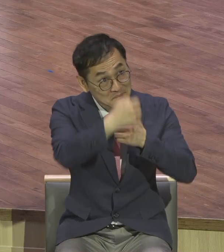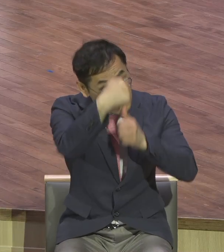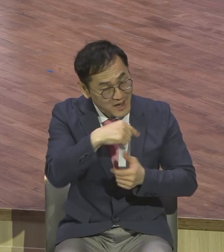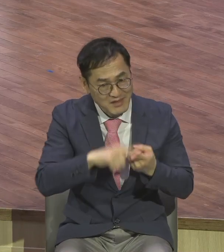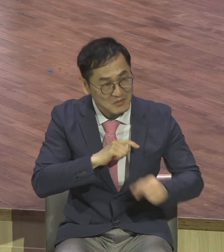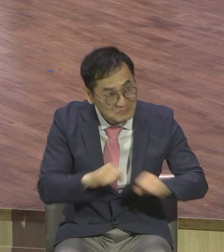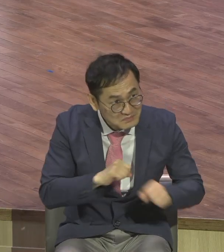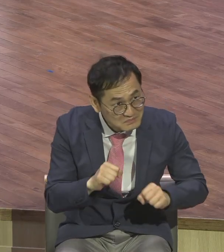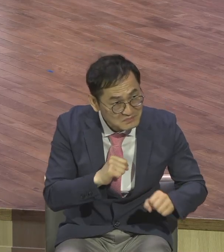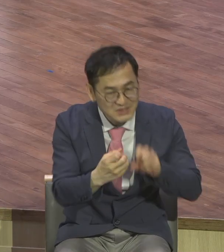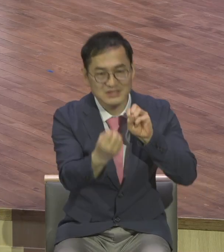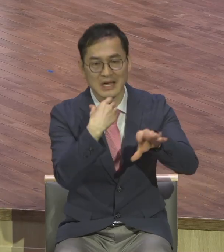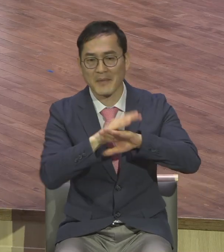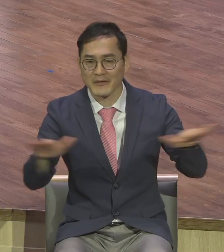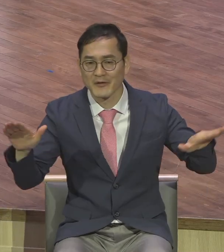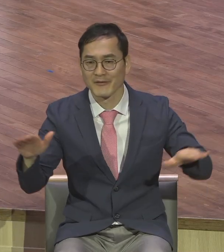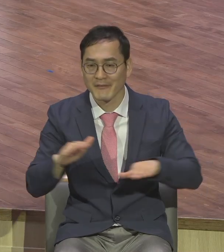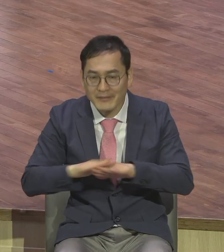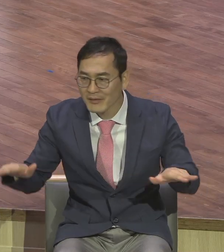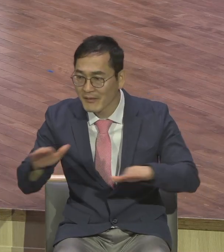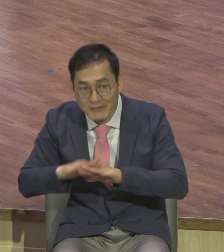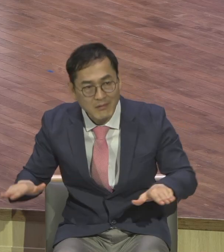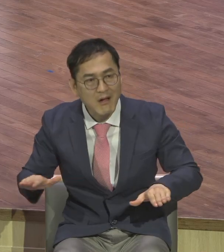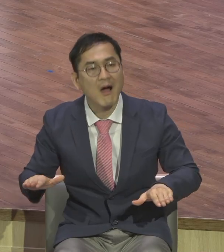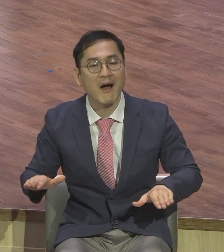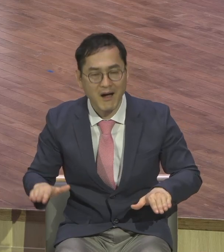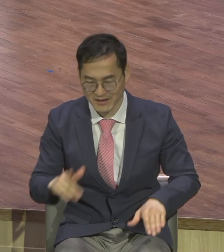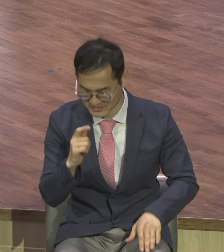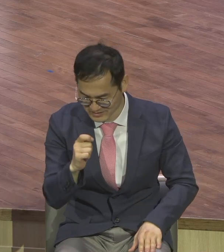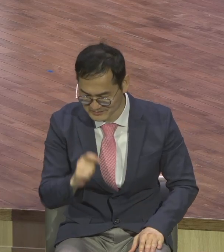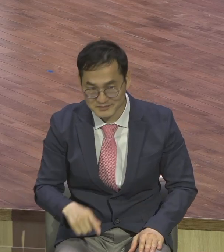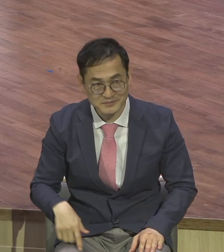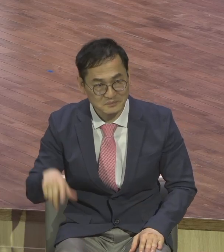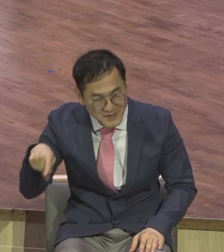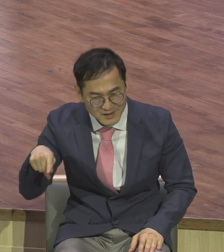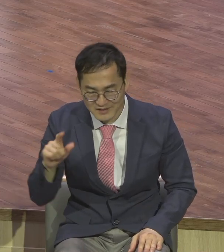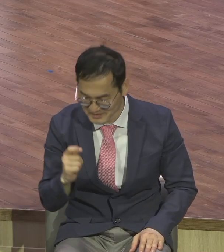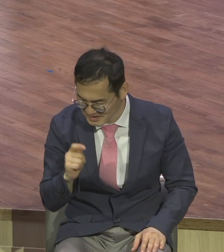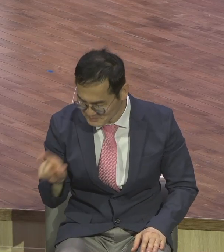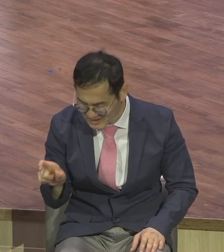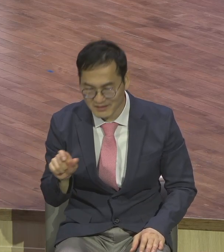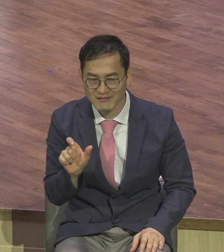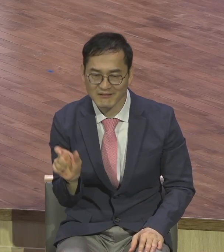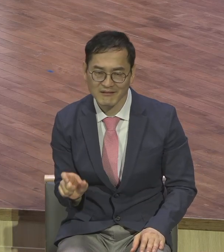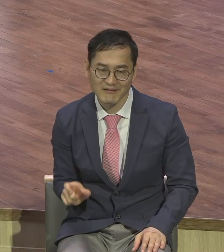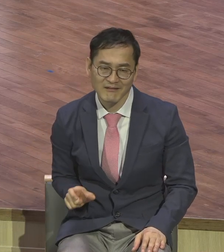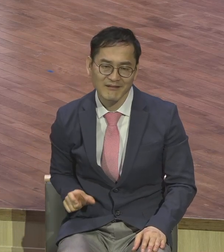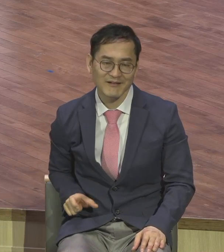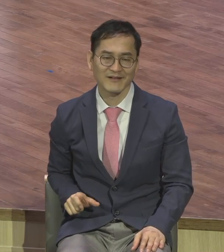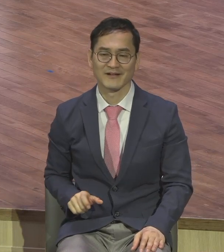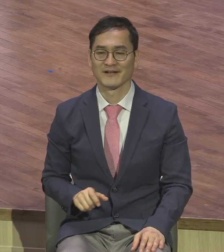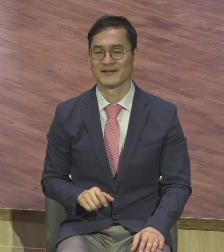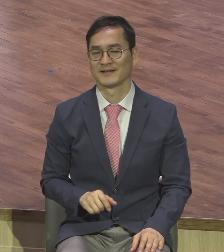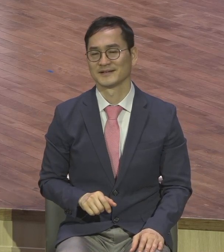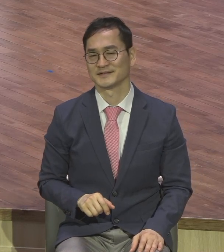바랍니다. 그래야 그래야 예배드릴 이유가 있지요. 그래야 훈련받을 이유가 있지요. 그래야